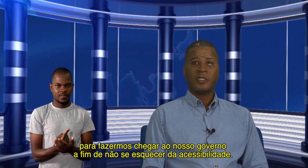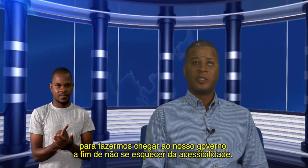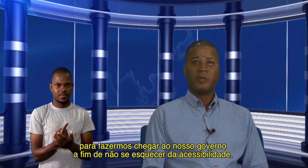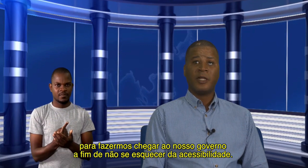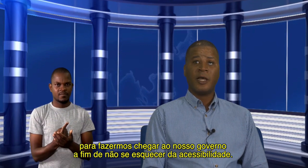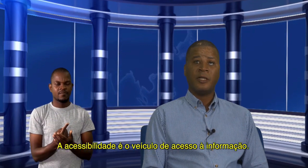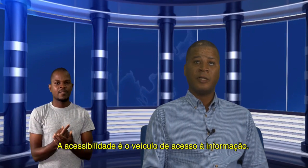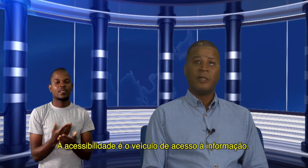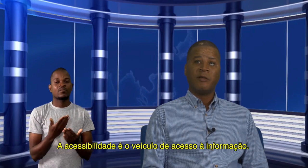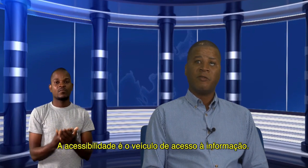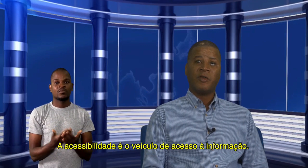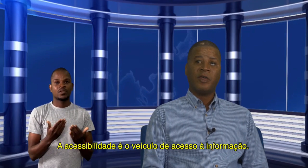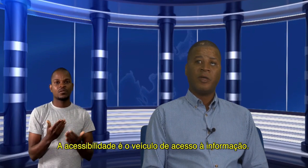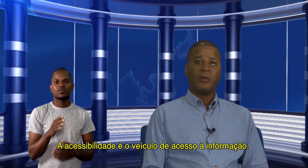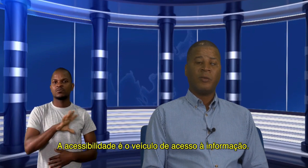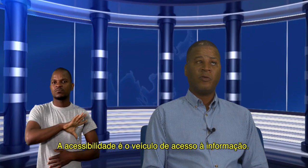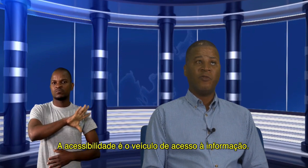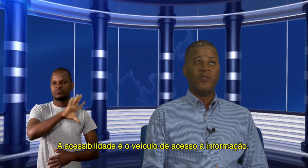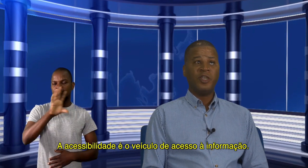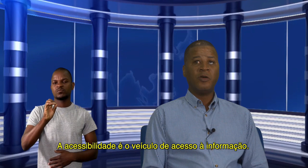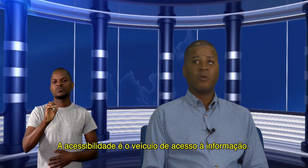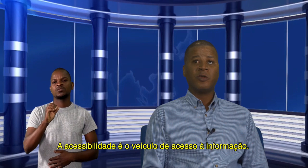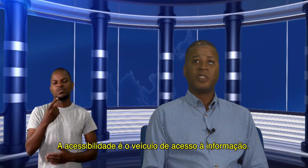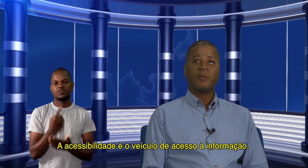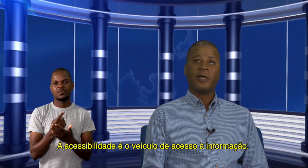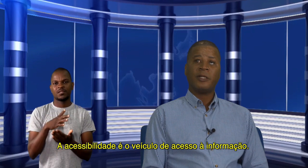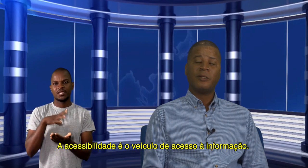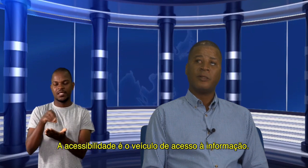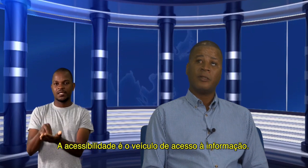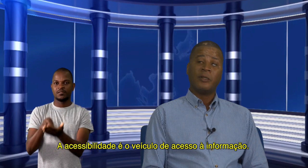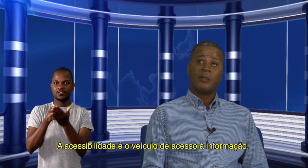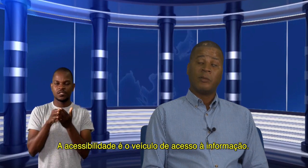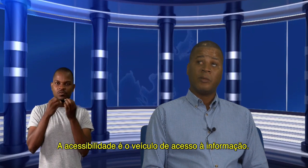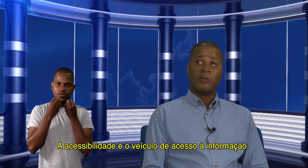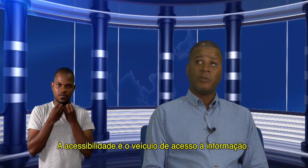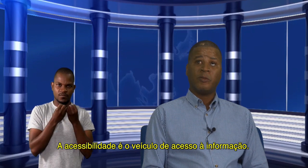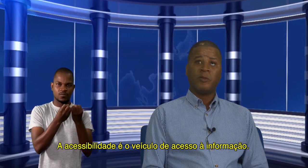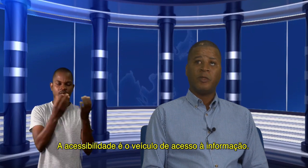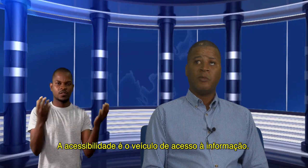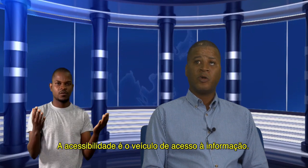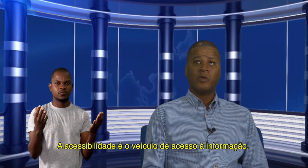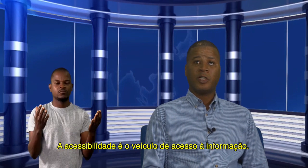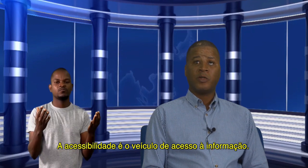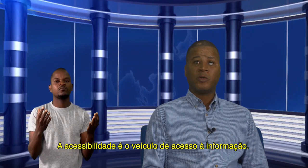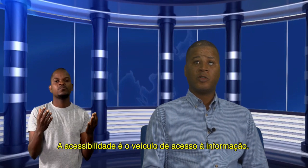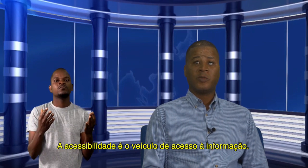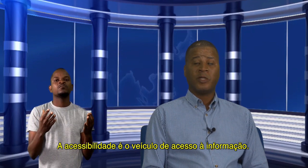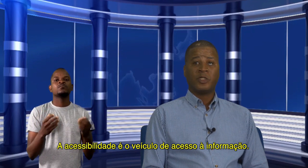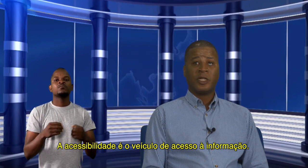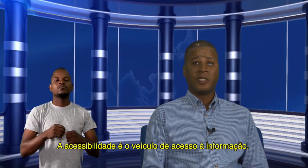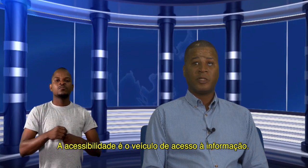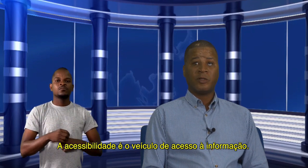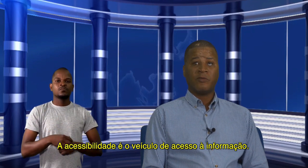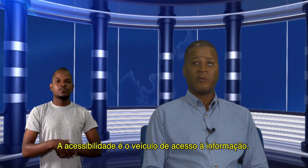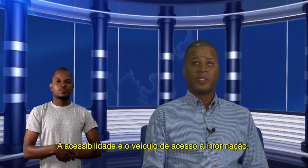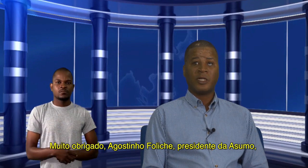A acessibilidade é o veículo principal de modo que todos podemos ter acesso a informação.